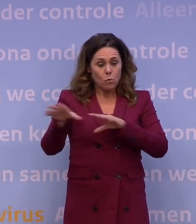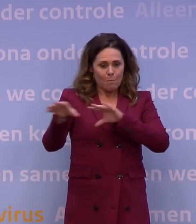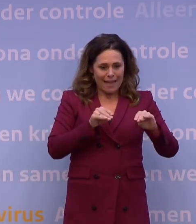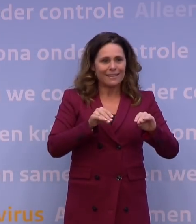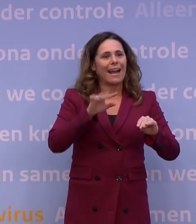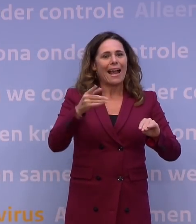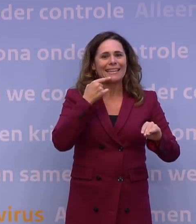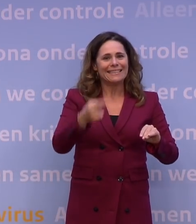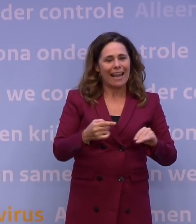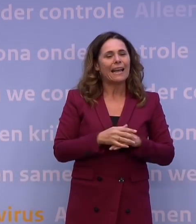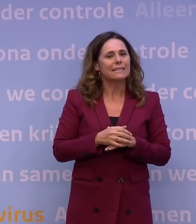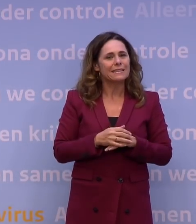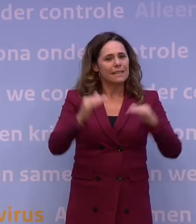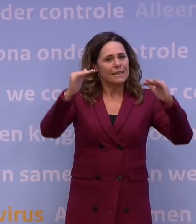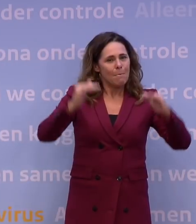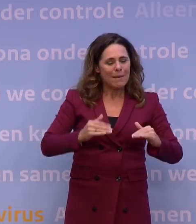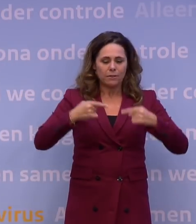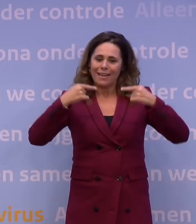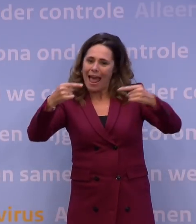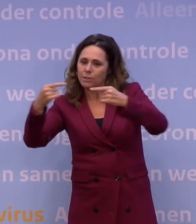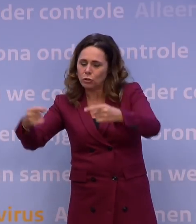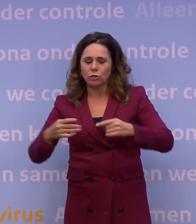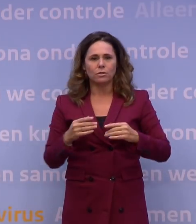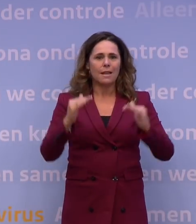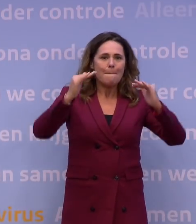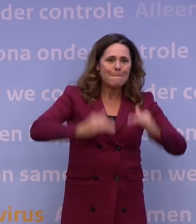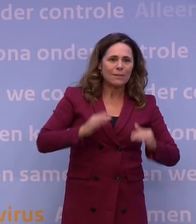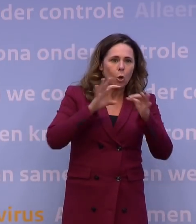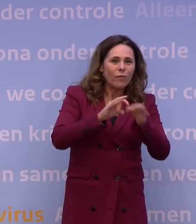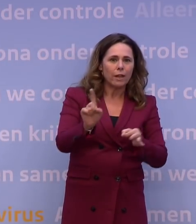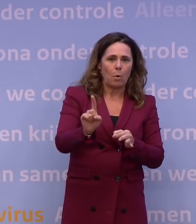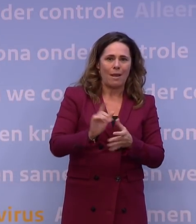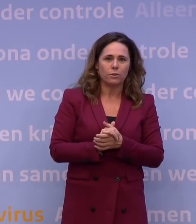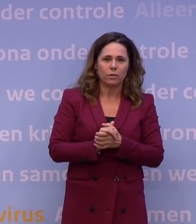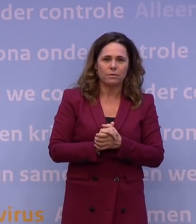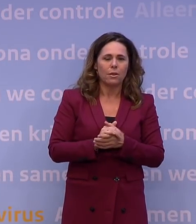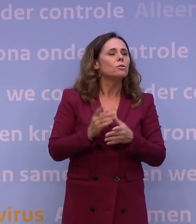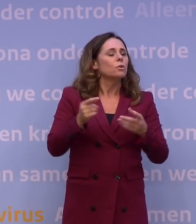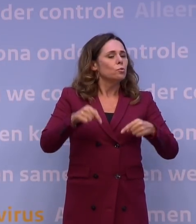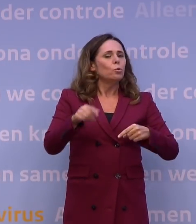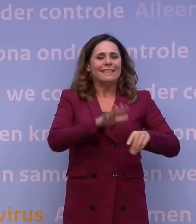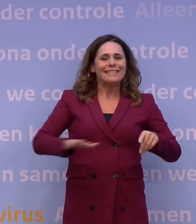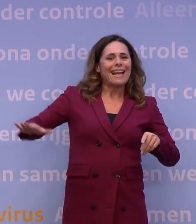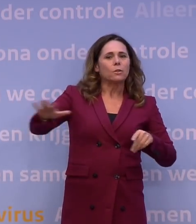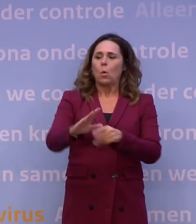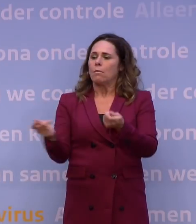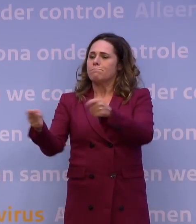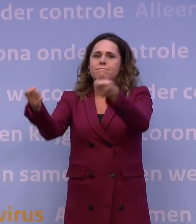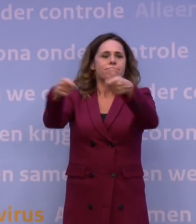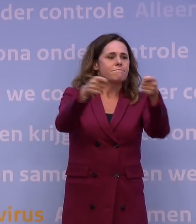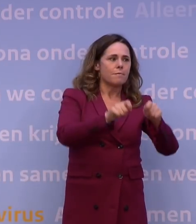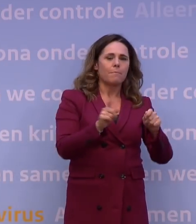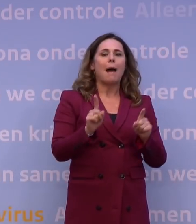zeggen minder reisbewegingen, minder contactmomenten, waarbij we er niet voor kiezen om hele sectoren af te schakelen, maar juist